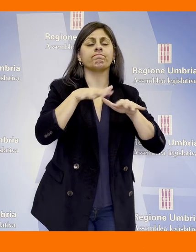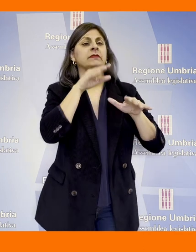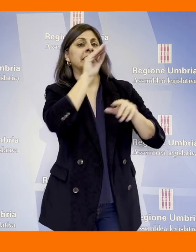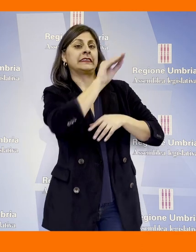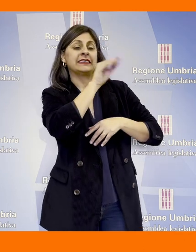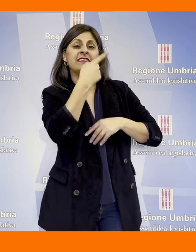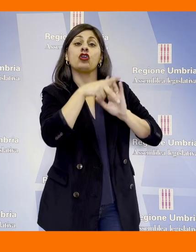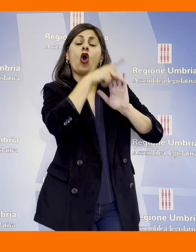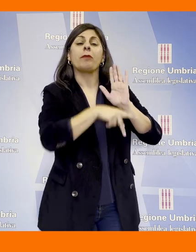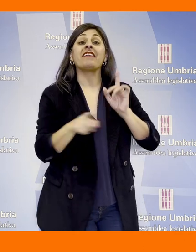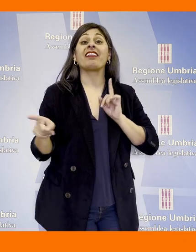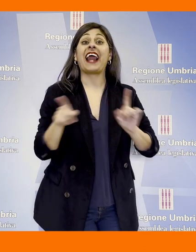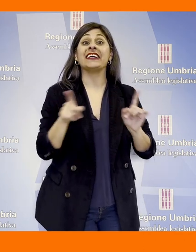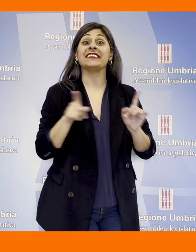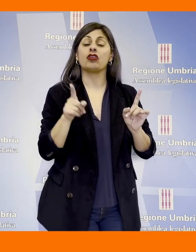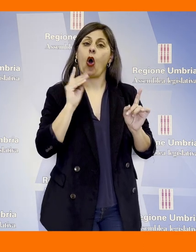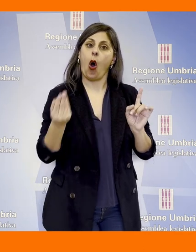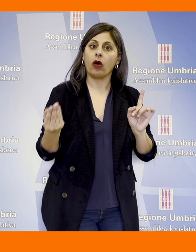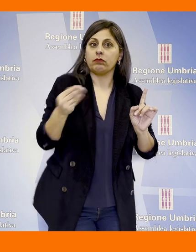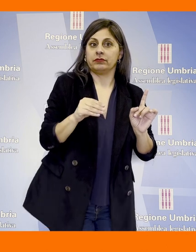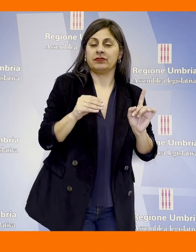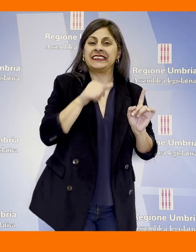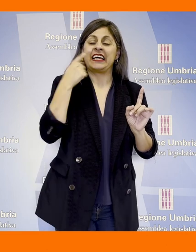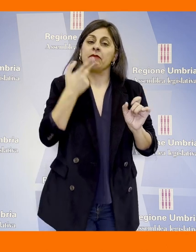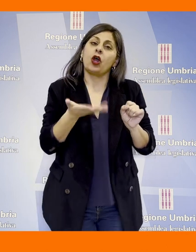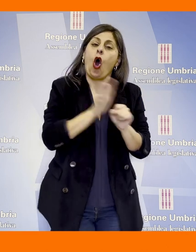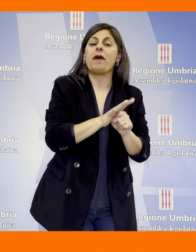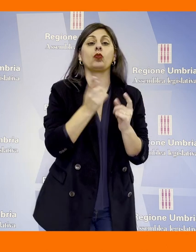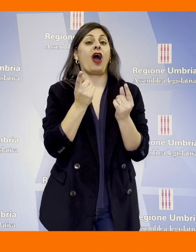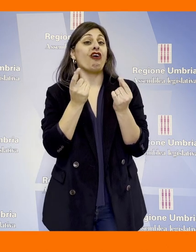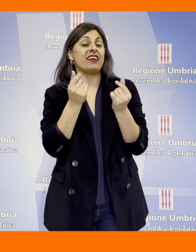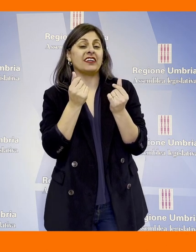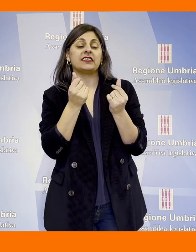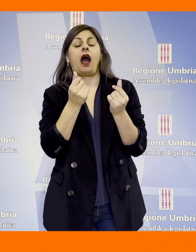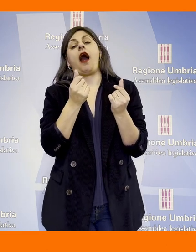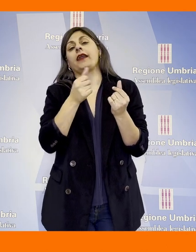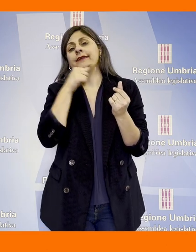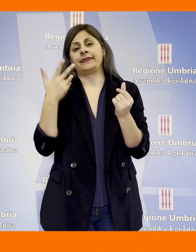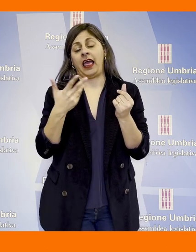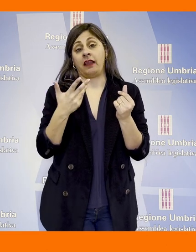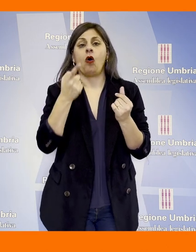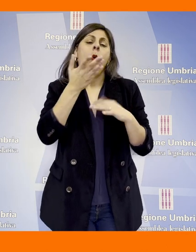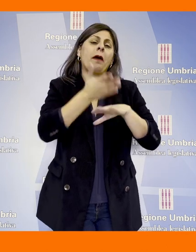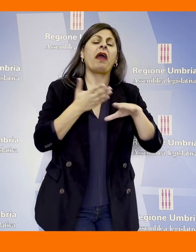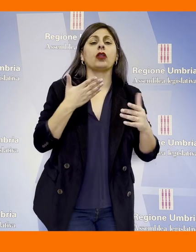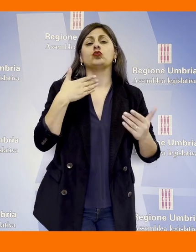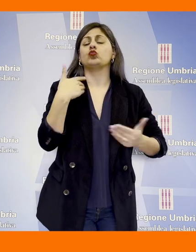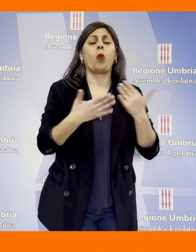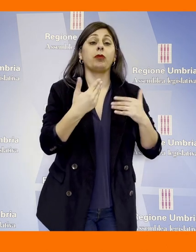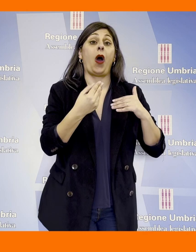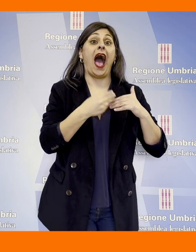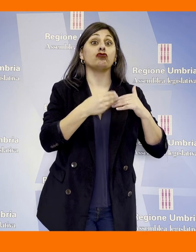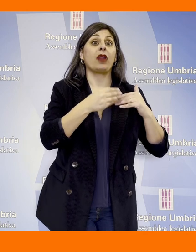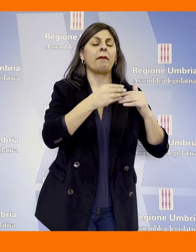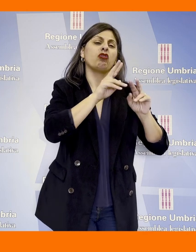affinché venga adottata una normativa transitoria provvista della necessaria copertura finanziaria volta, da un lato, a permettere l'immediato